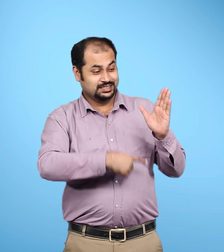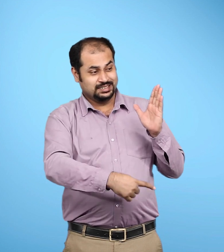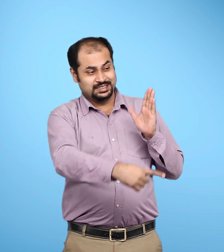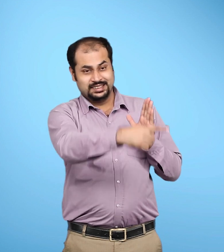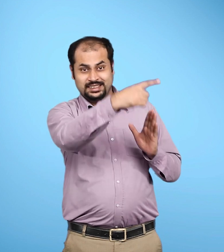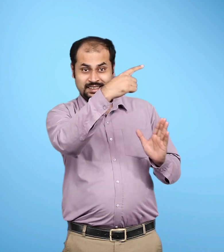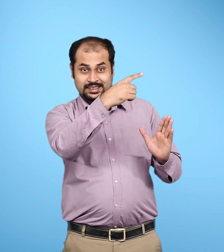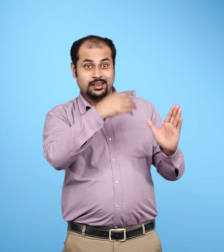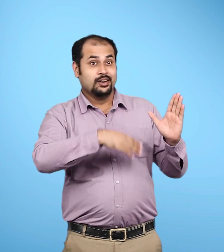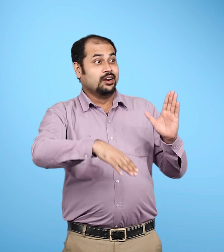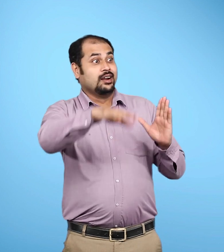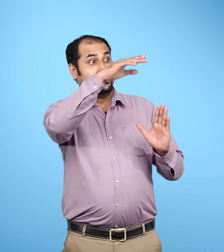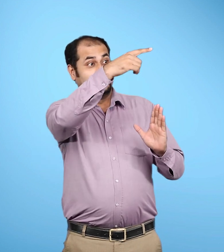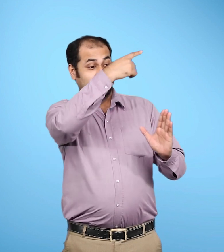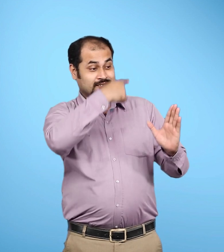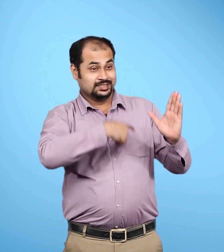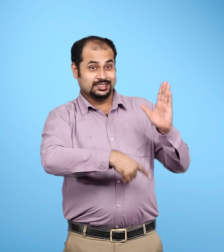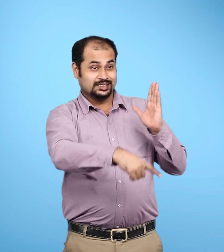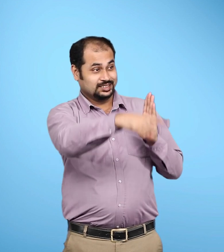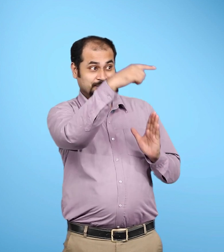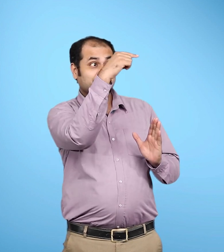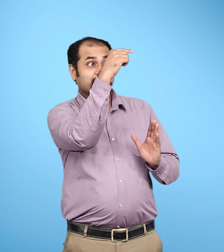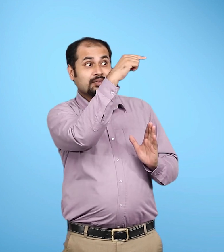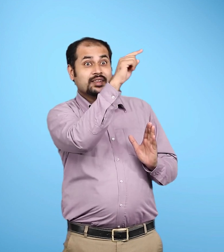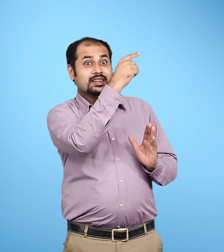जिसमें सबसे बाहरी वृत्त पर ब्रम्हंड लिखा गया है